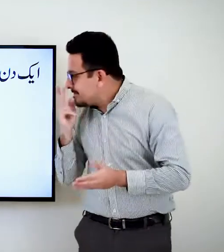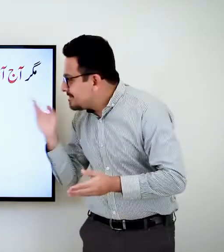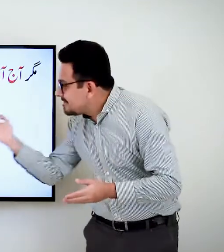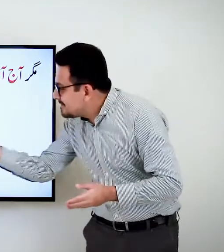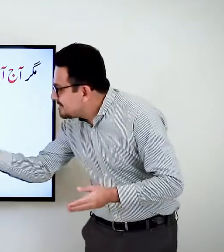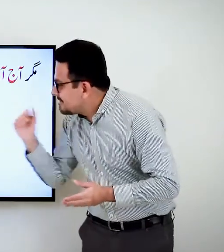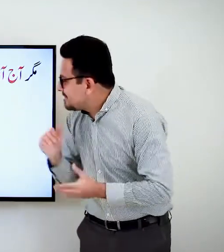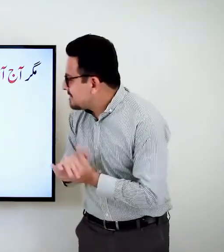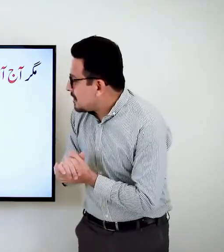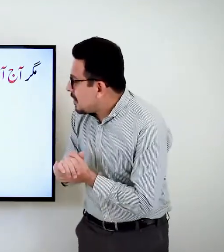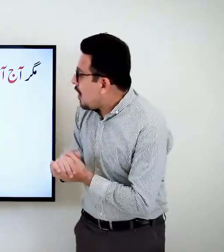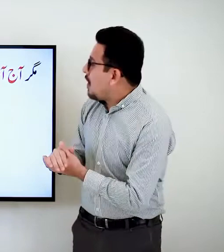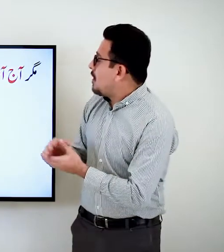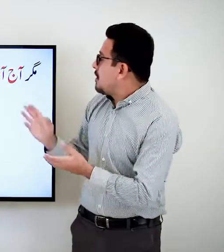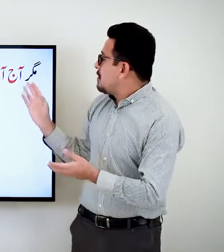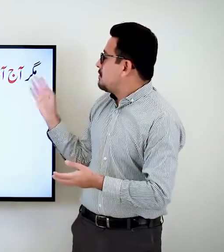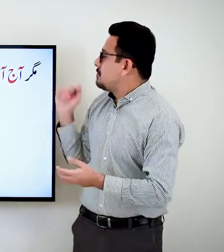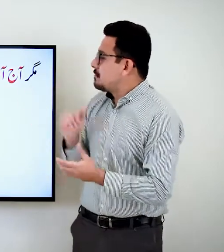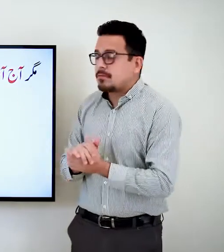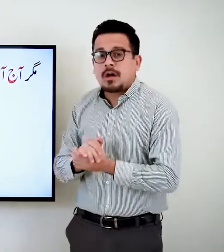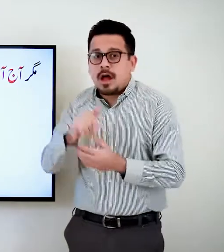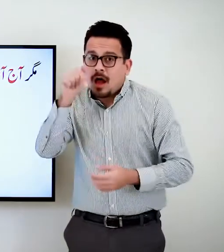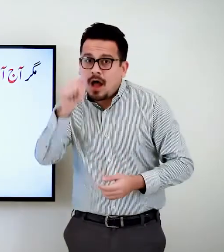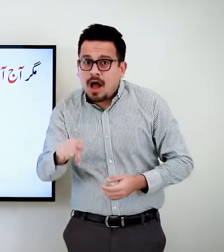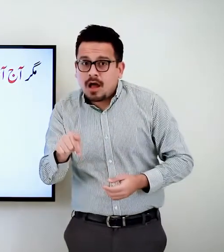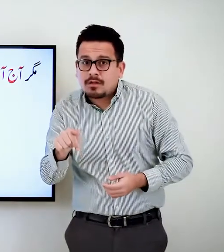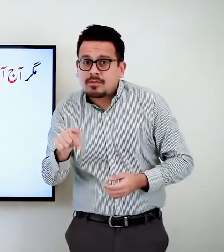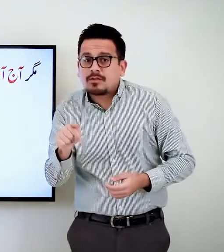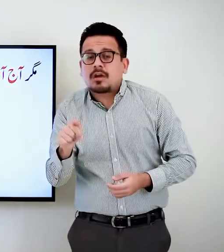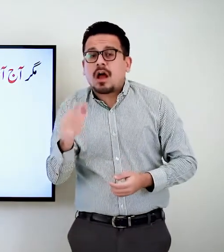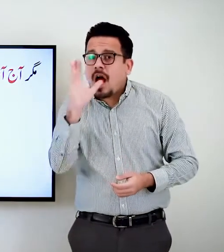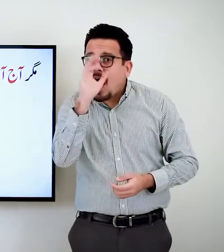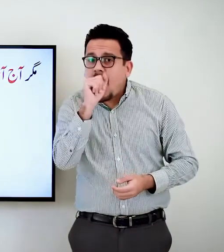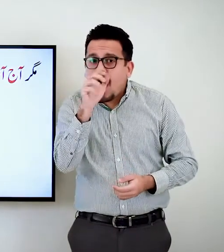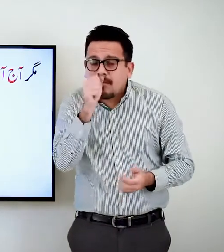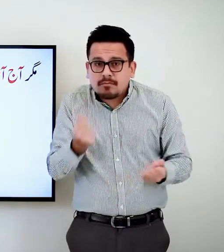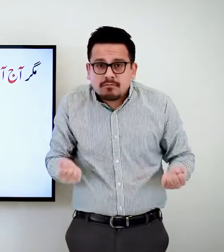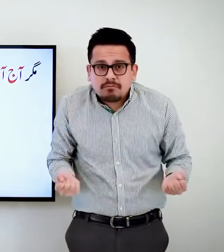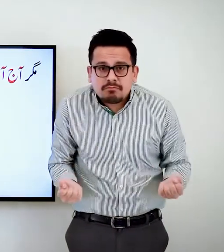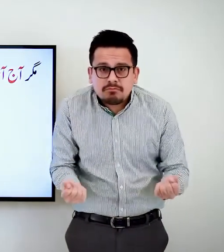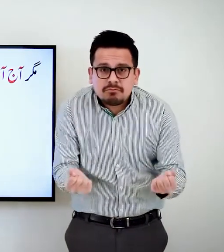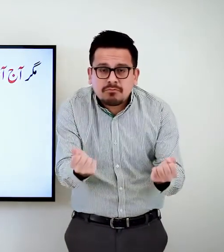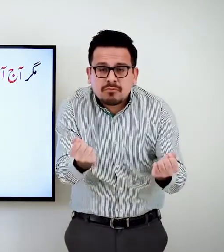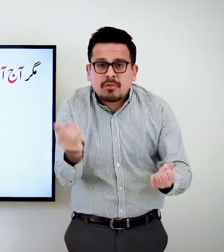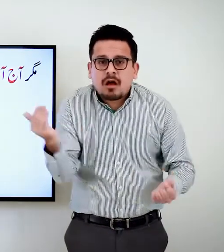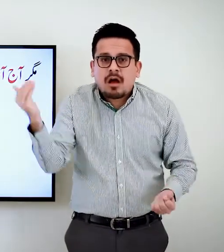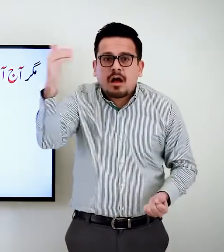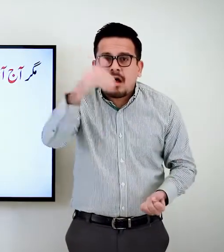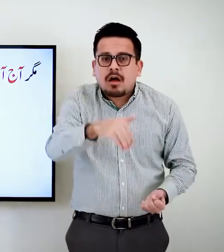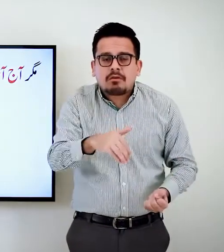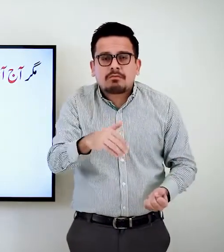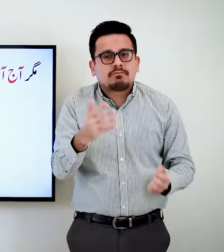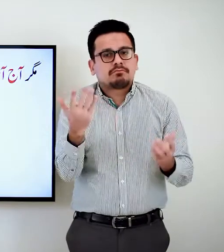ये देखिए, इस दिन जब वो खरीदारी के लिए गई तो आम वाला नहीं था